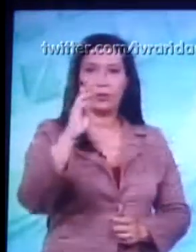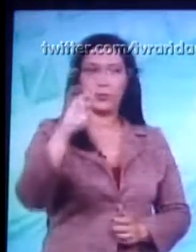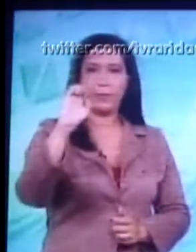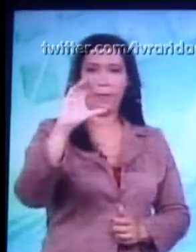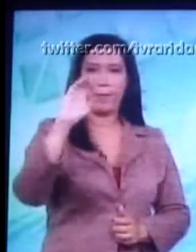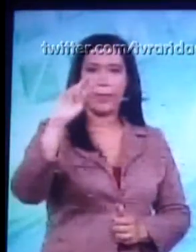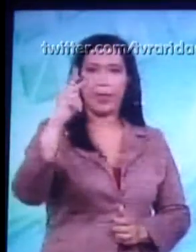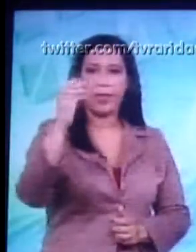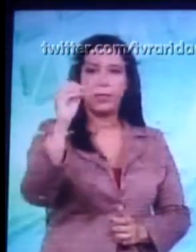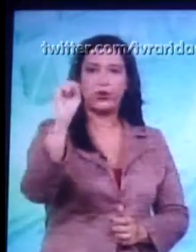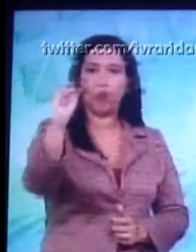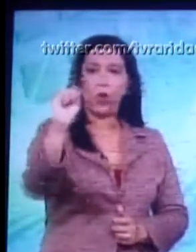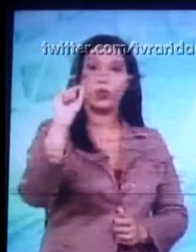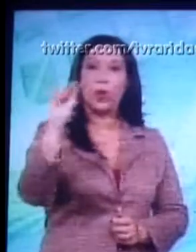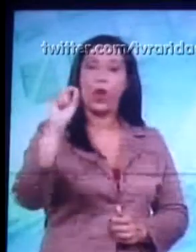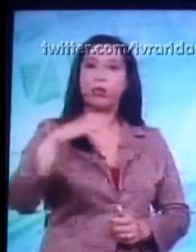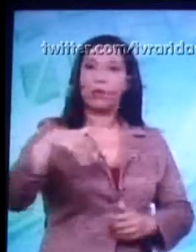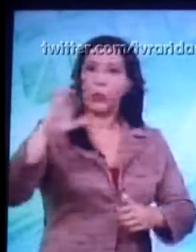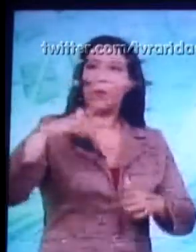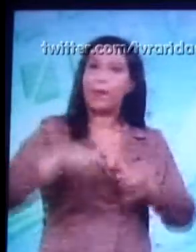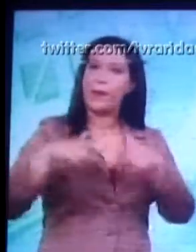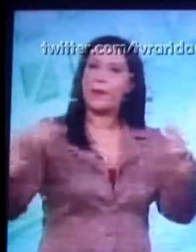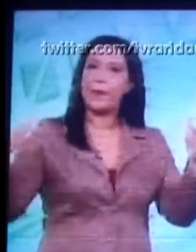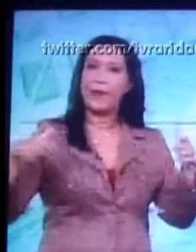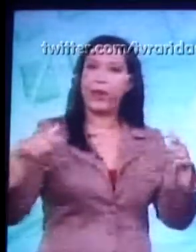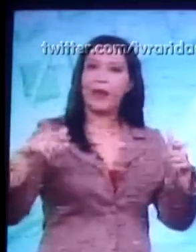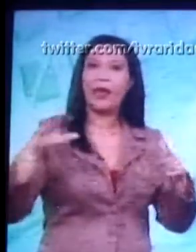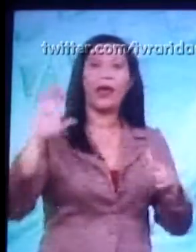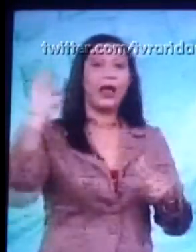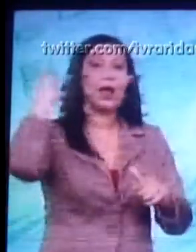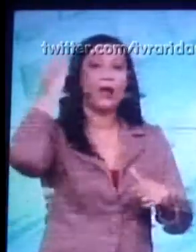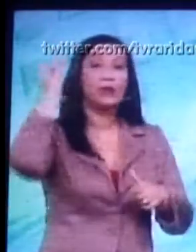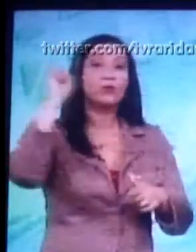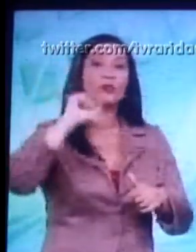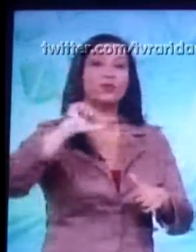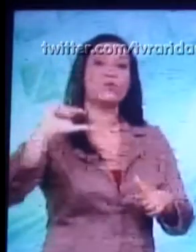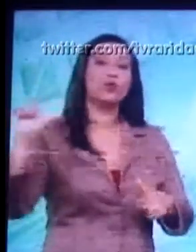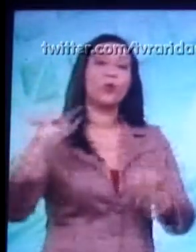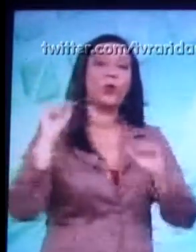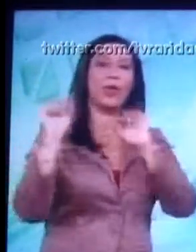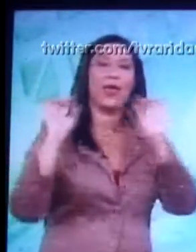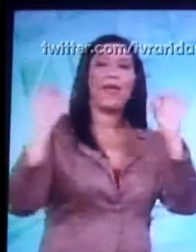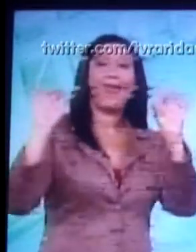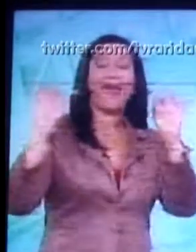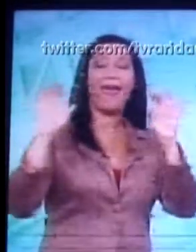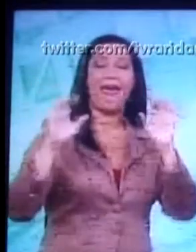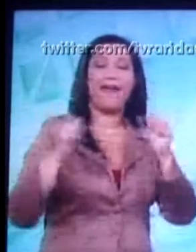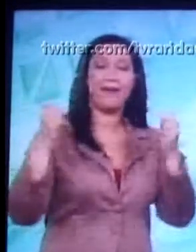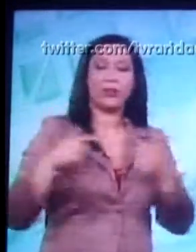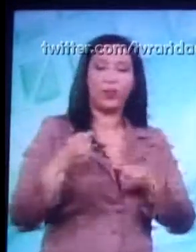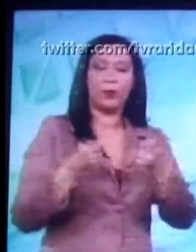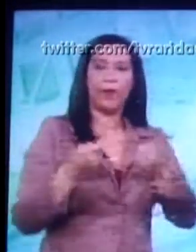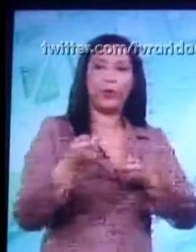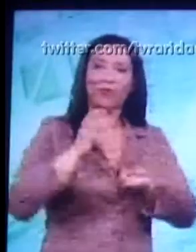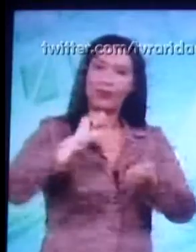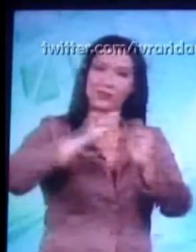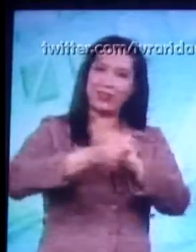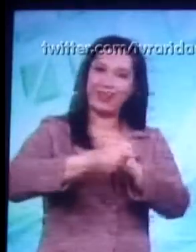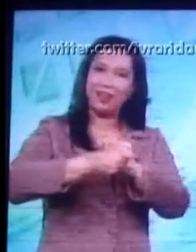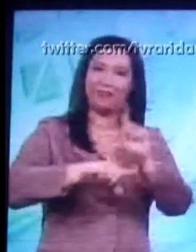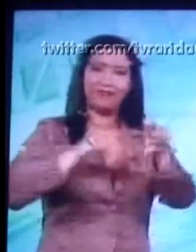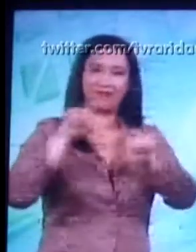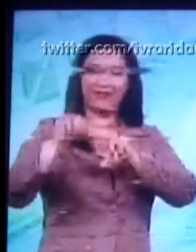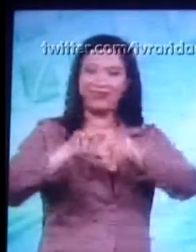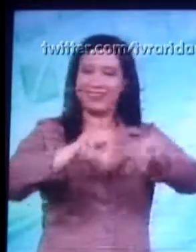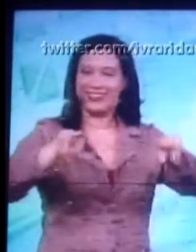No Brasil, os preços estão em alta. Em Campo Grande, no Marcos do Sul, o chico é gastar pouco e reciclar. E há